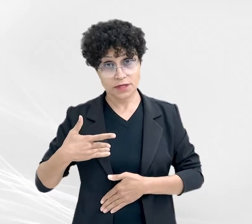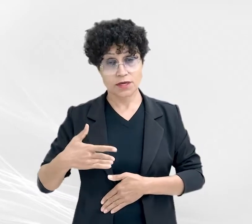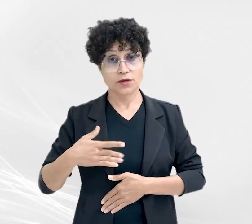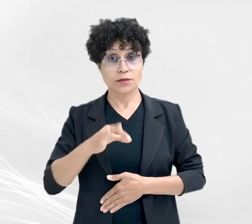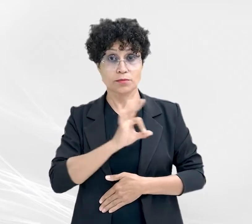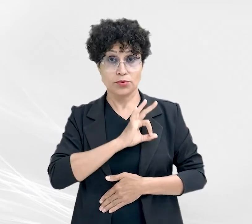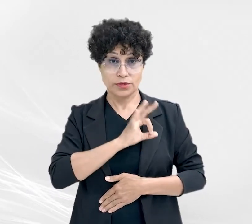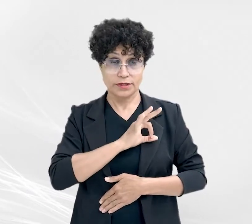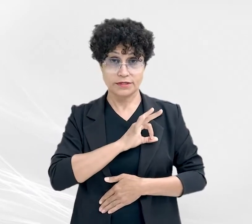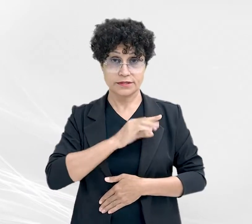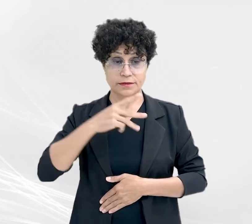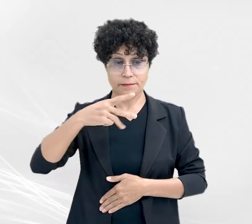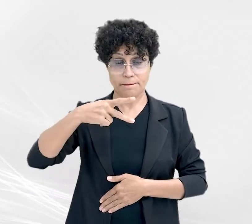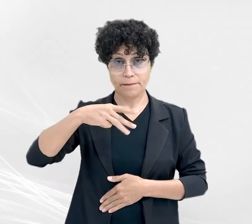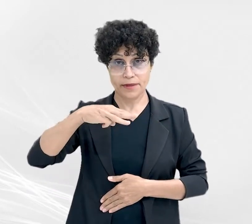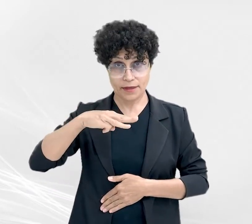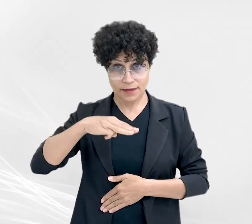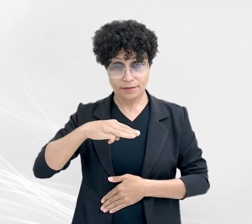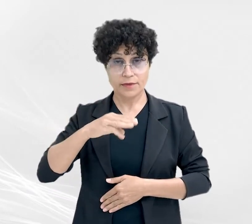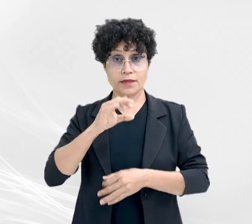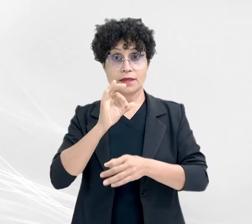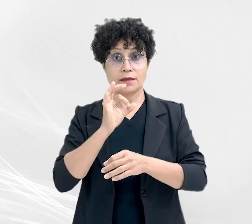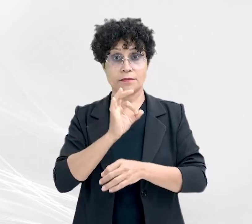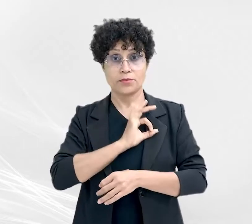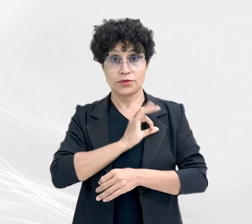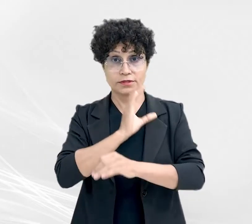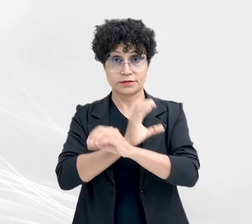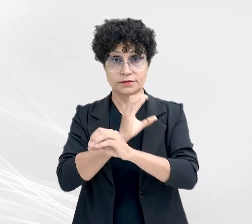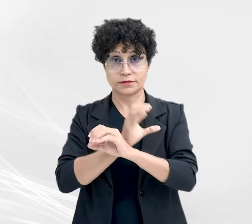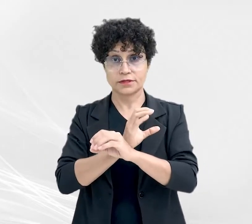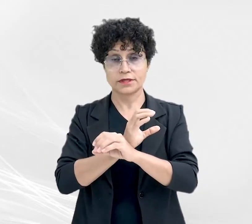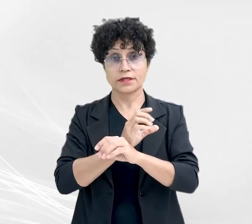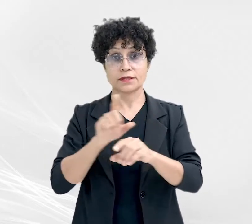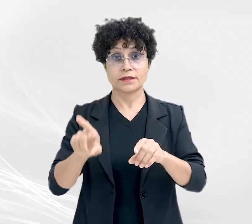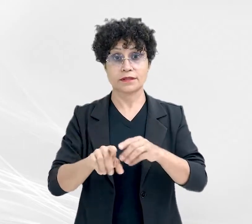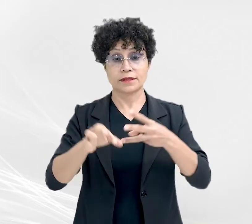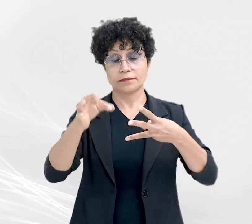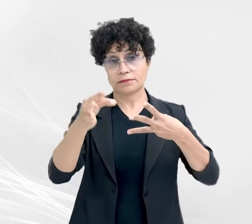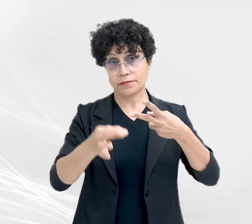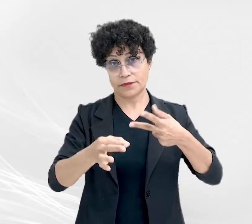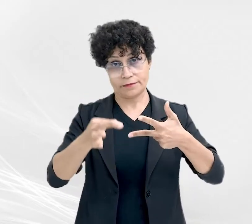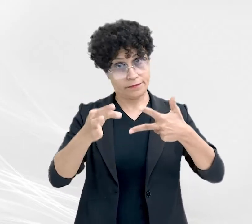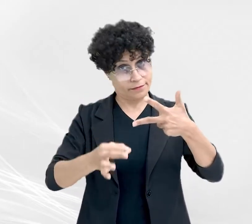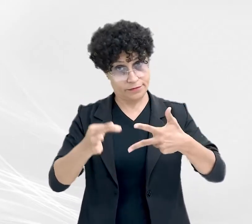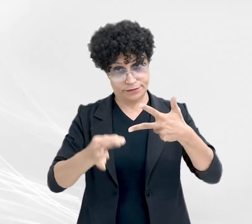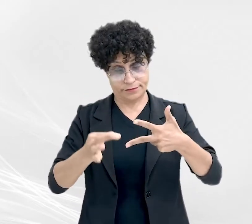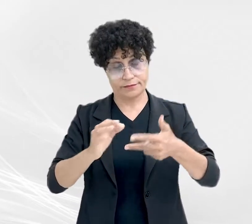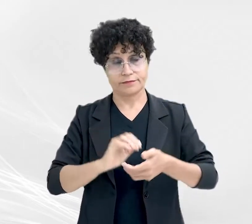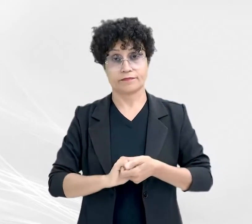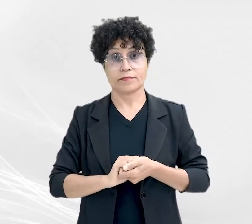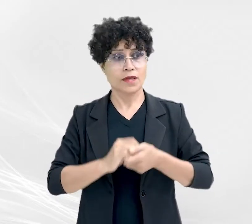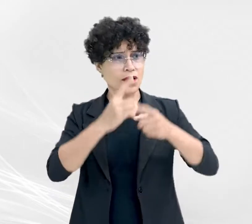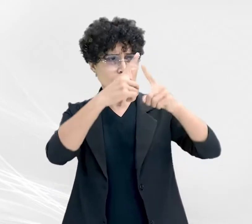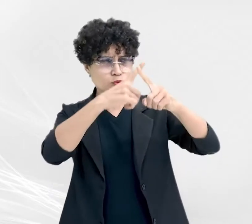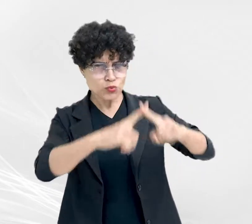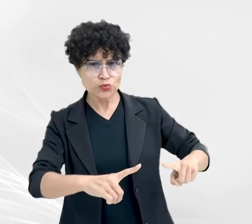Polícia Militar, Polícia Civil e Poder Judiciário. Entre os desafios a serem enfrentados,